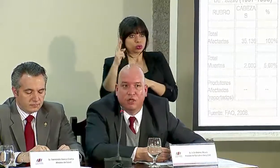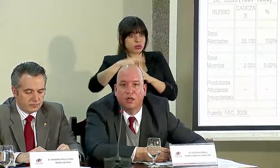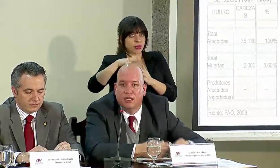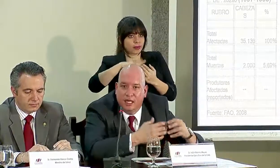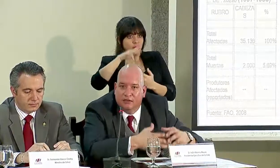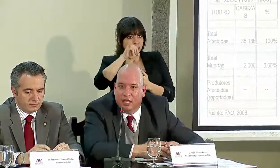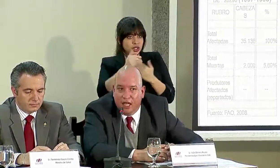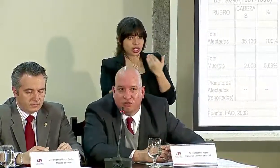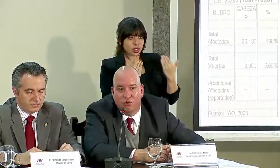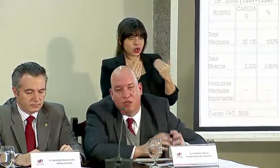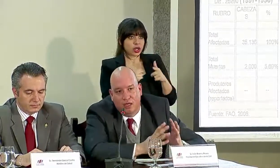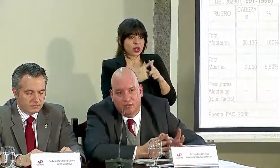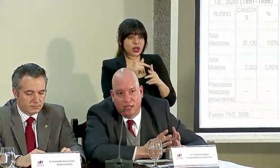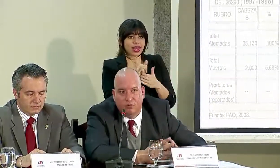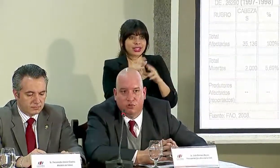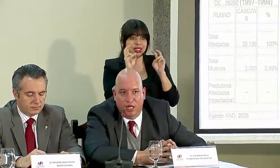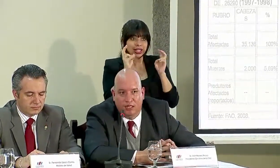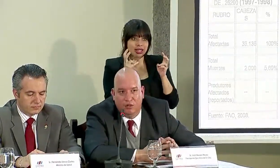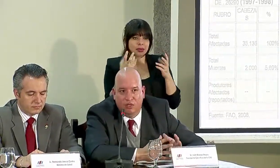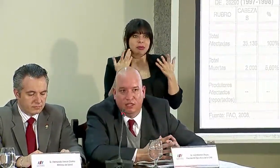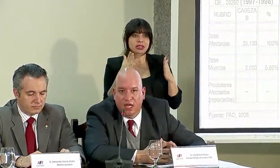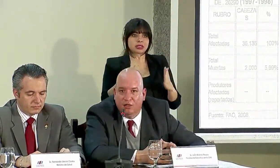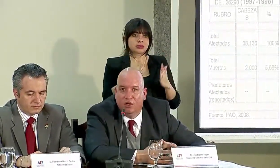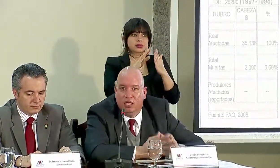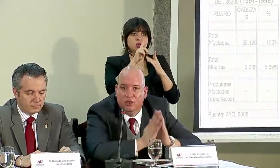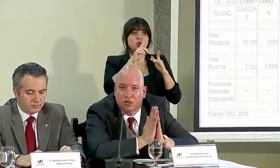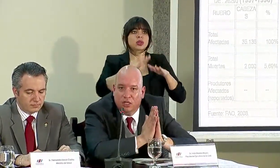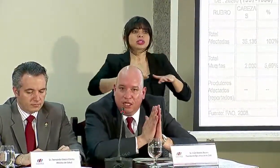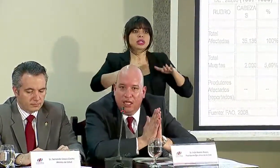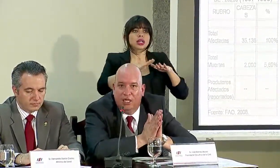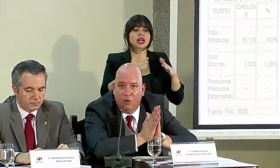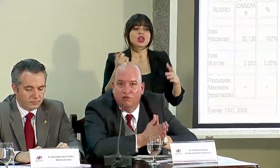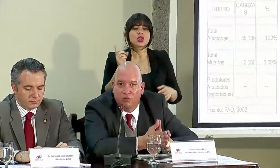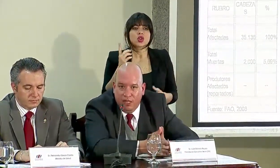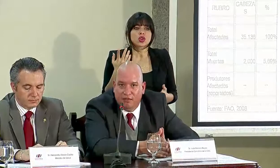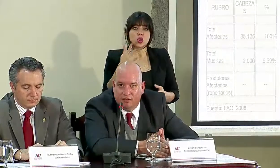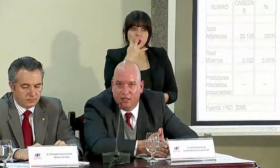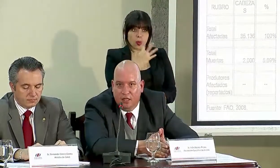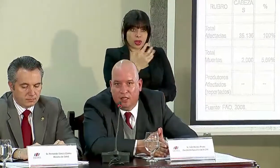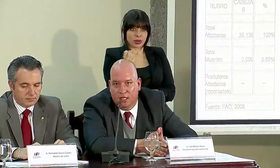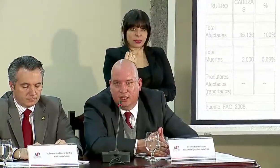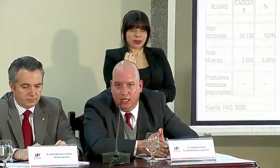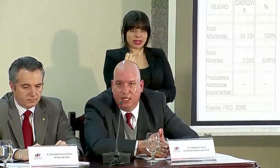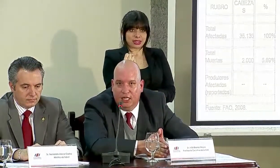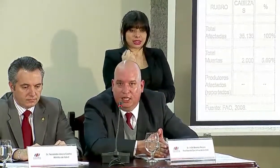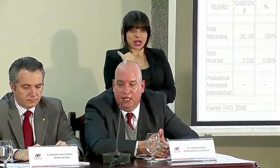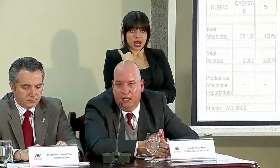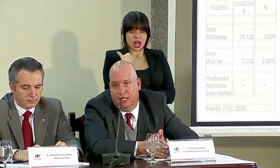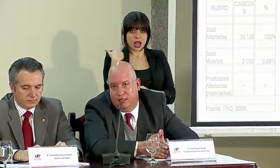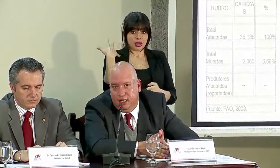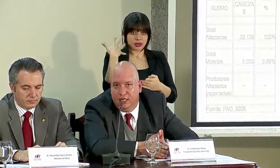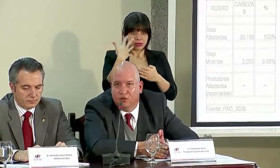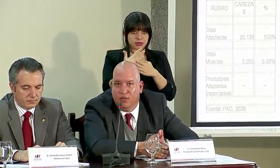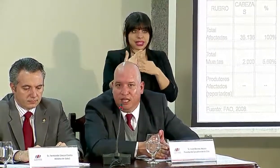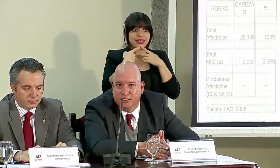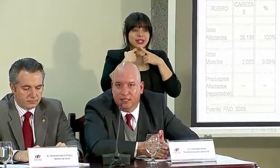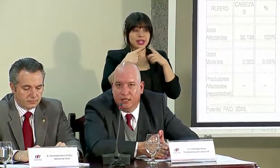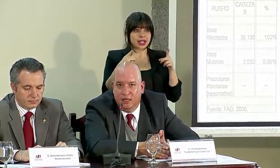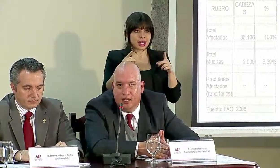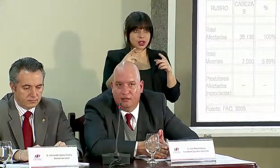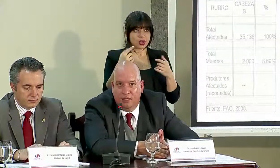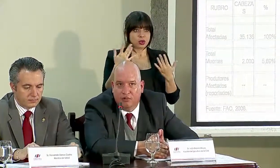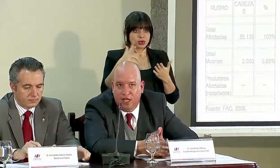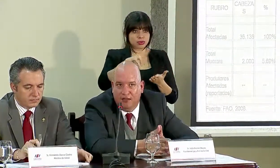proyectos. Y en este caso, estamos ante un escenario en donde en cuatro meses que tiene el decreto en